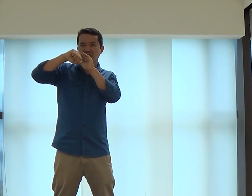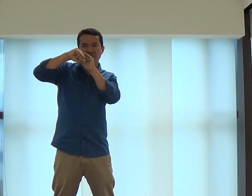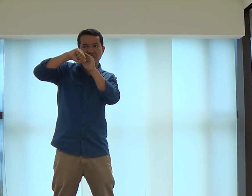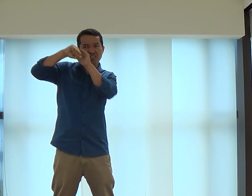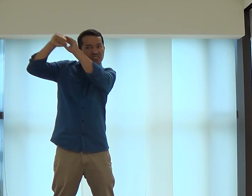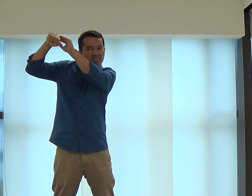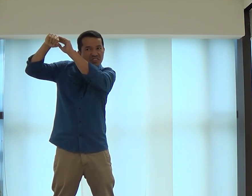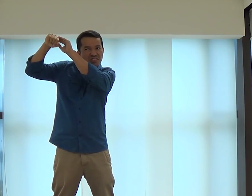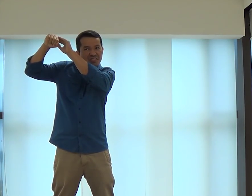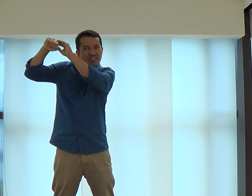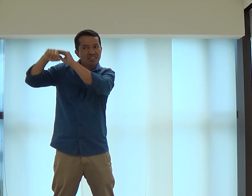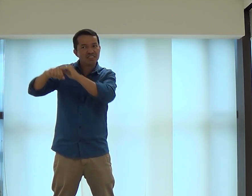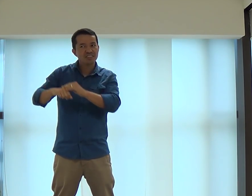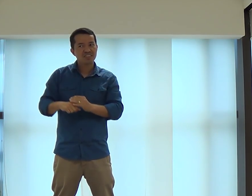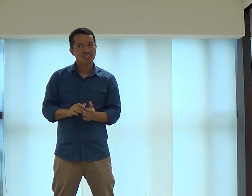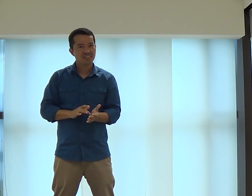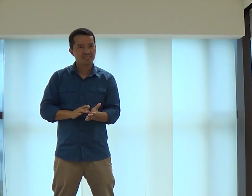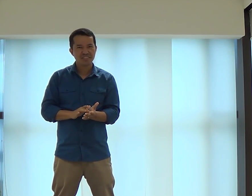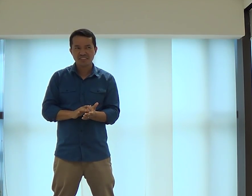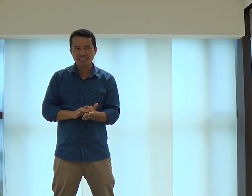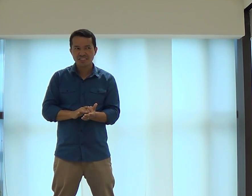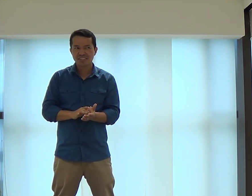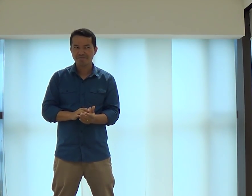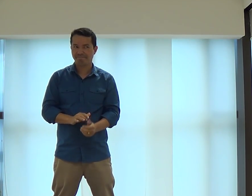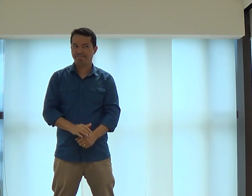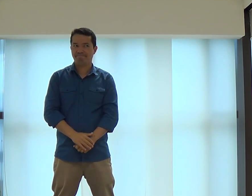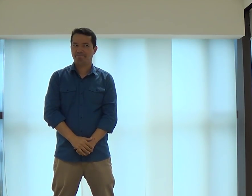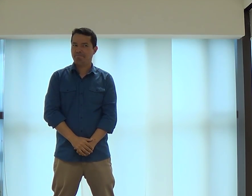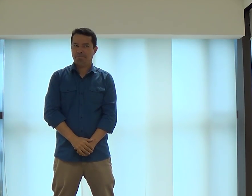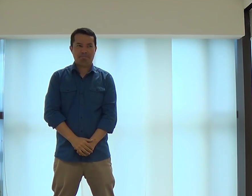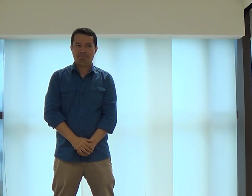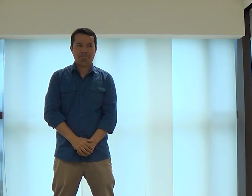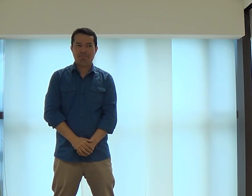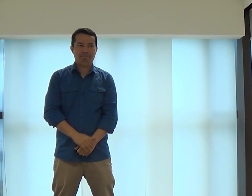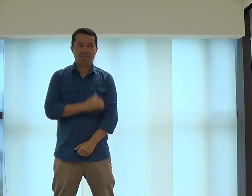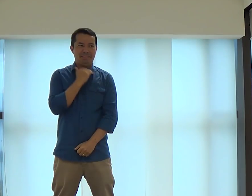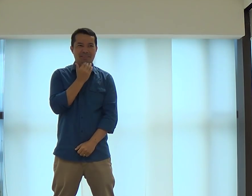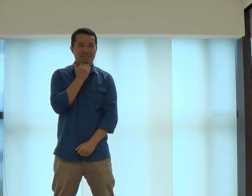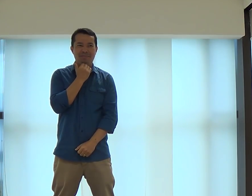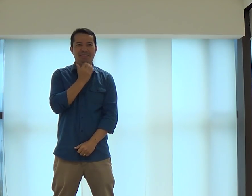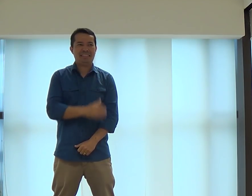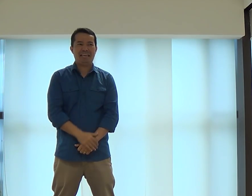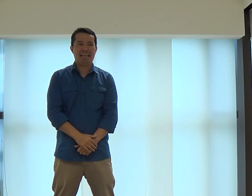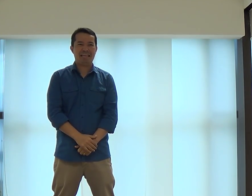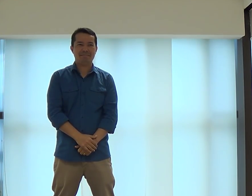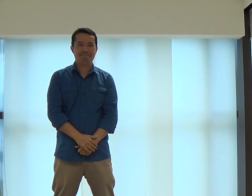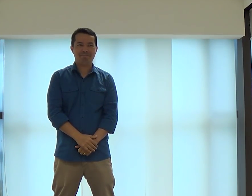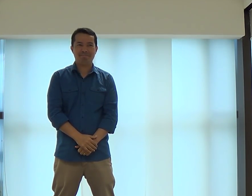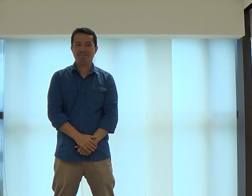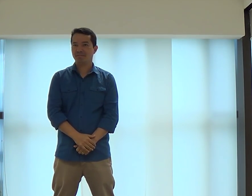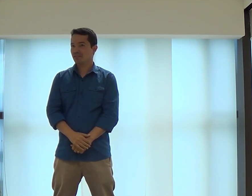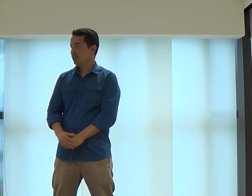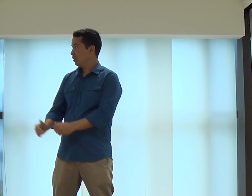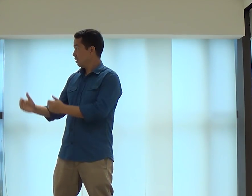pra Deus, tentar enganar ele, tentar fingir, não adianta. Você não consegue.